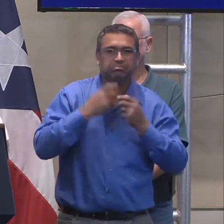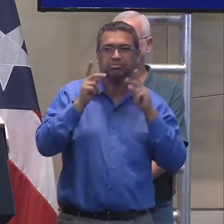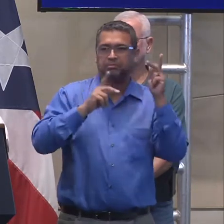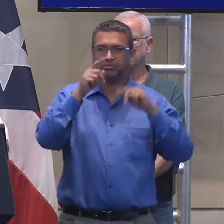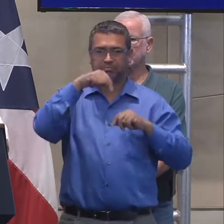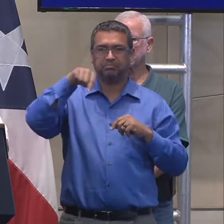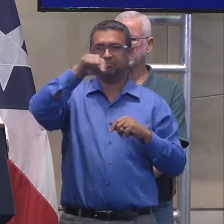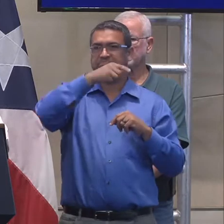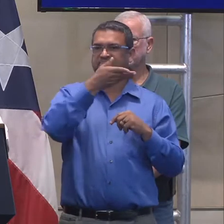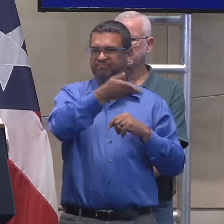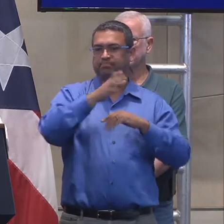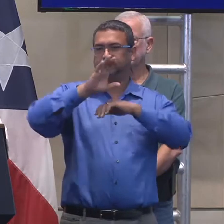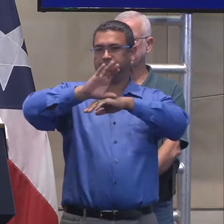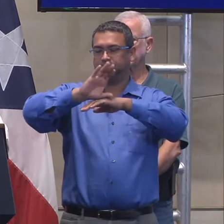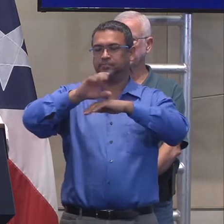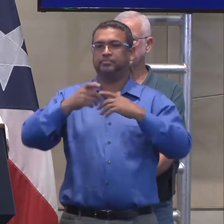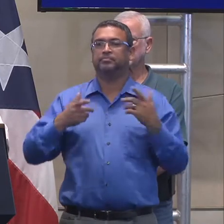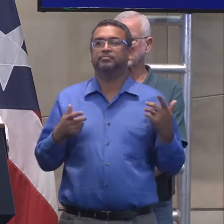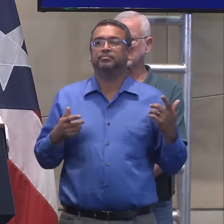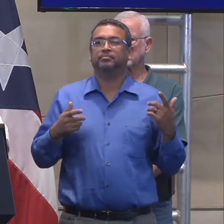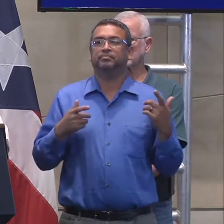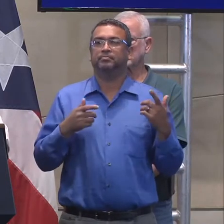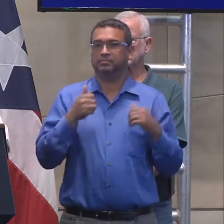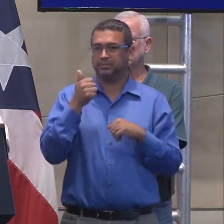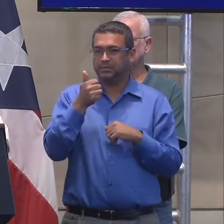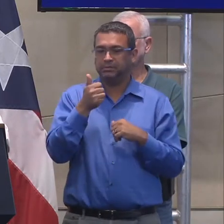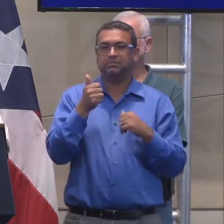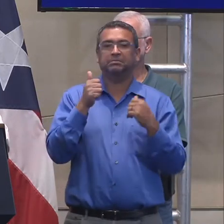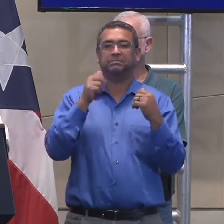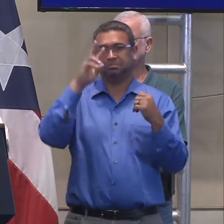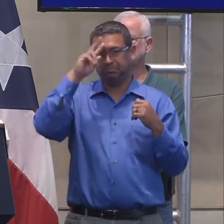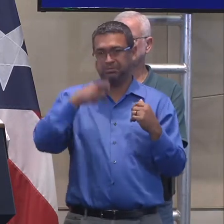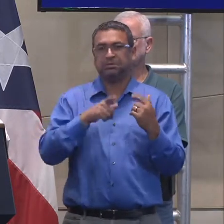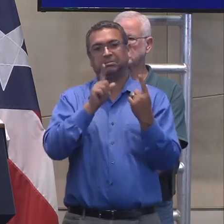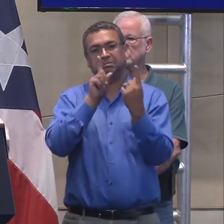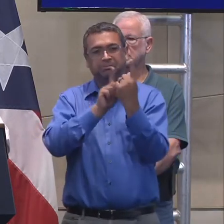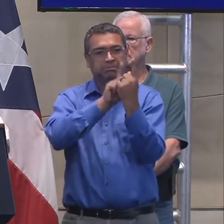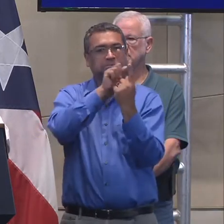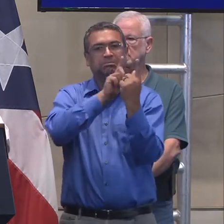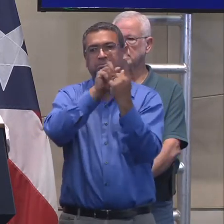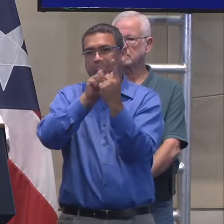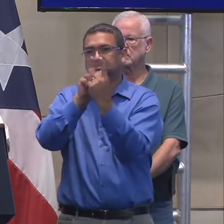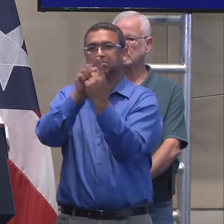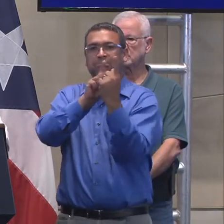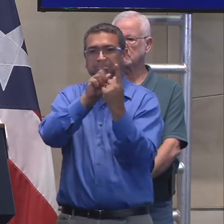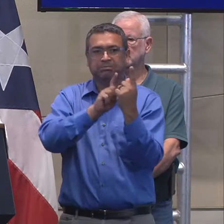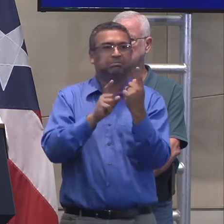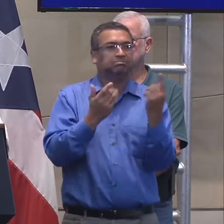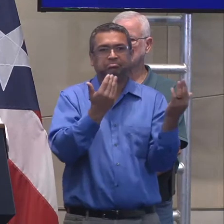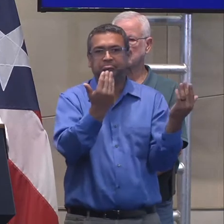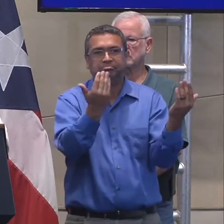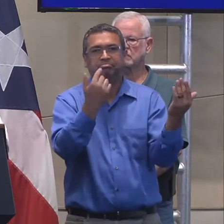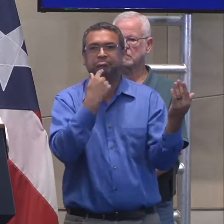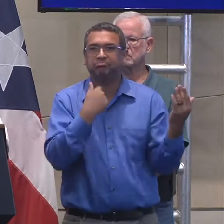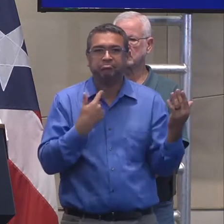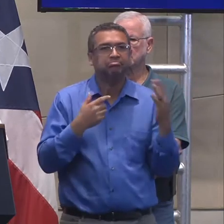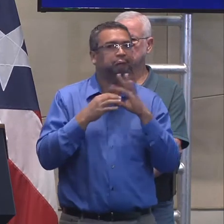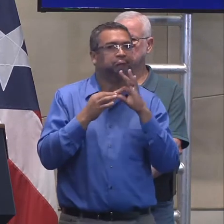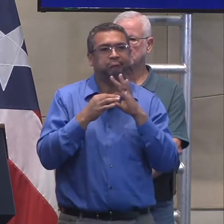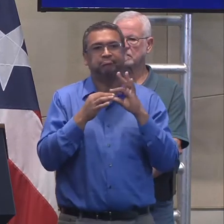comida, pudo hablar con ellos, tener interacciones, escuchar sus preocupaciones y